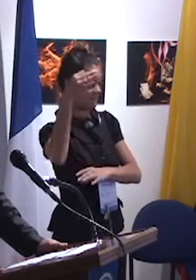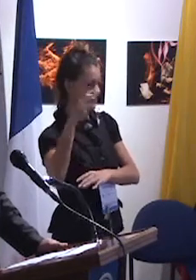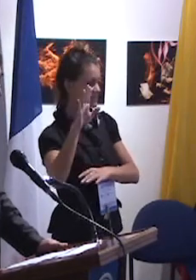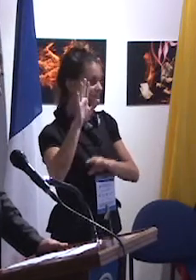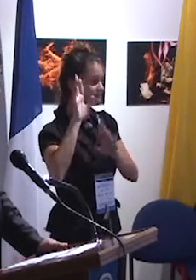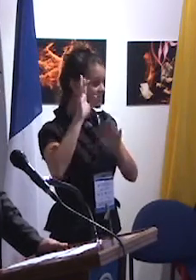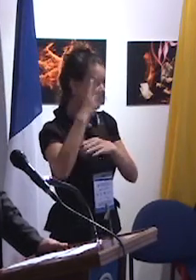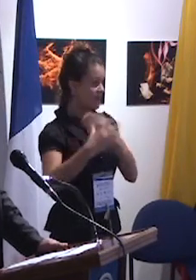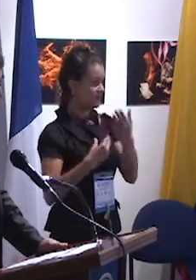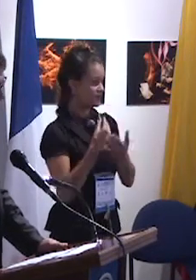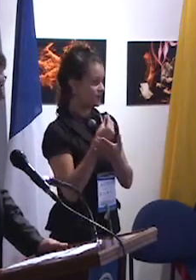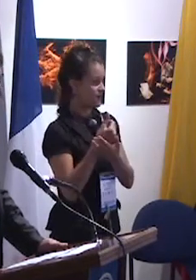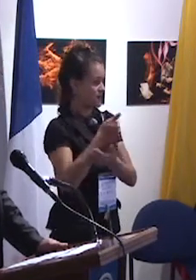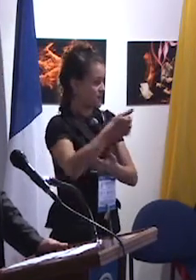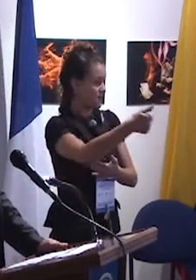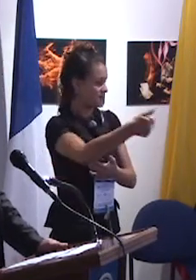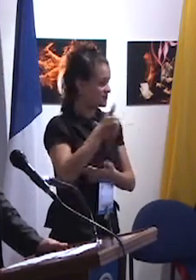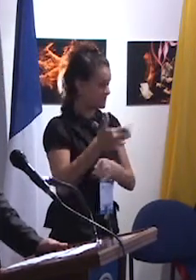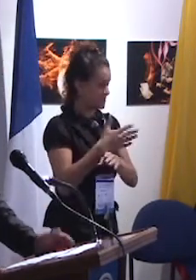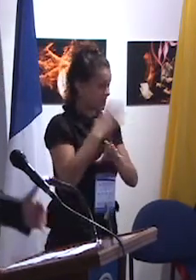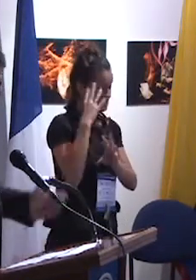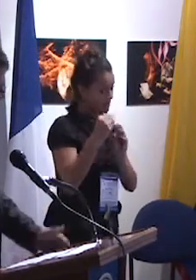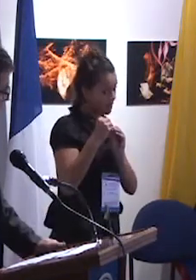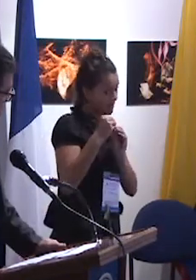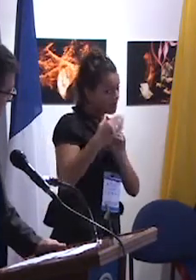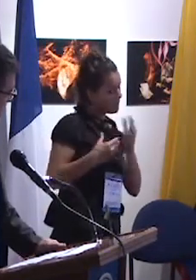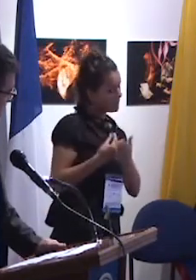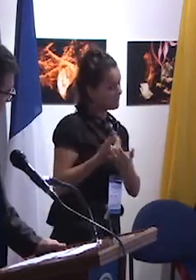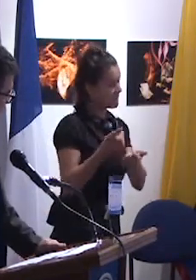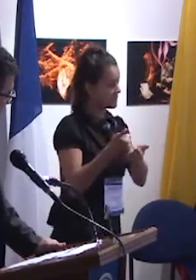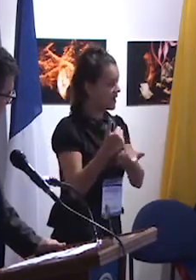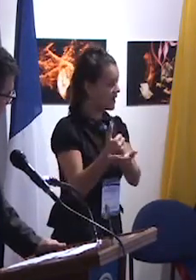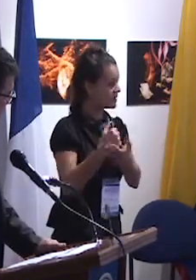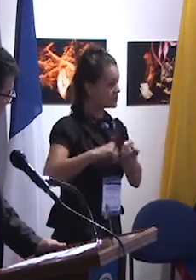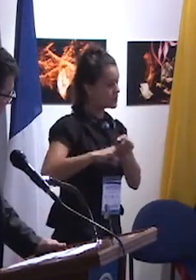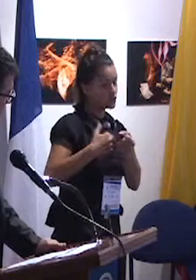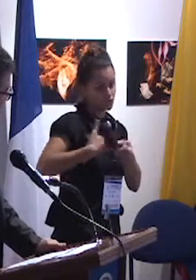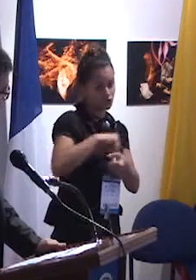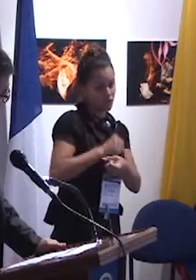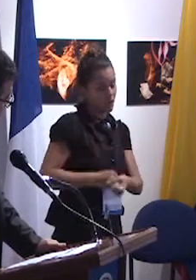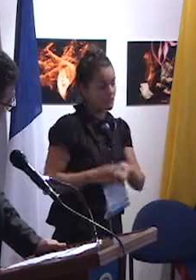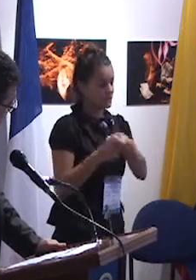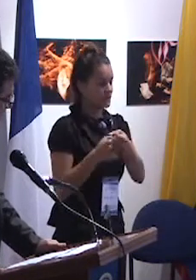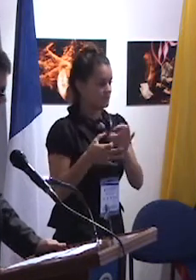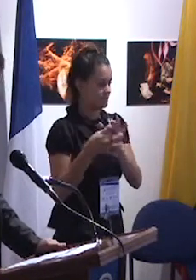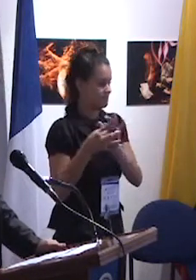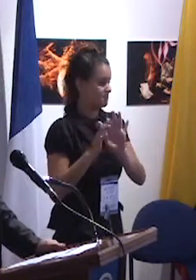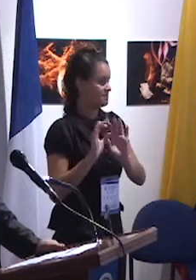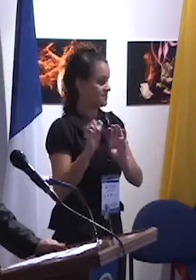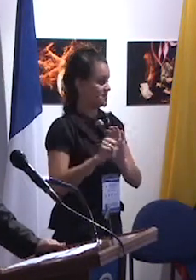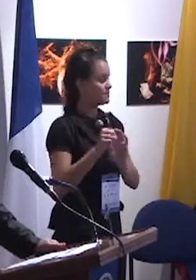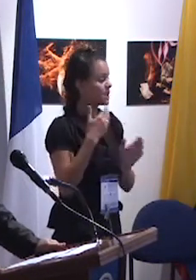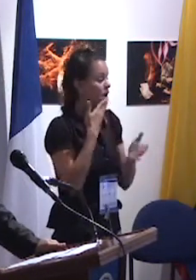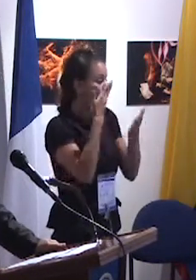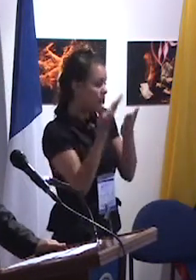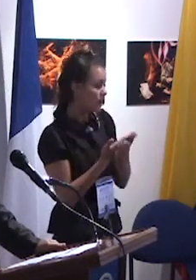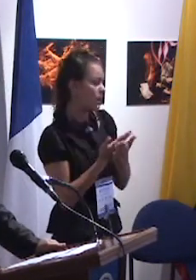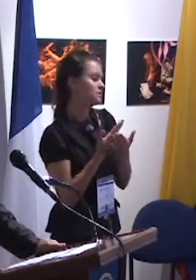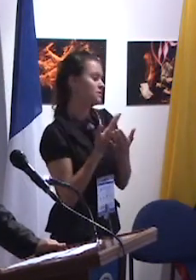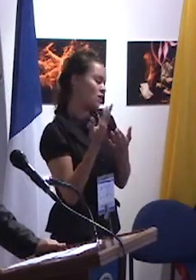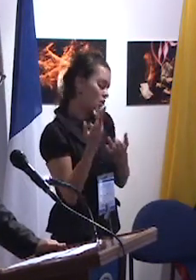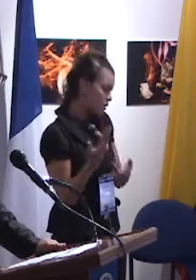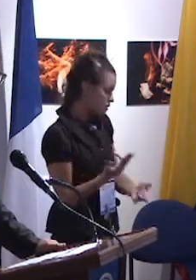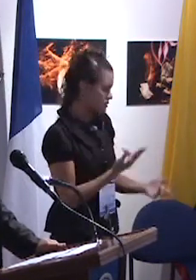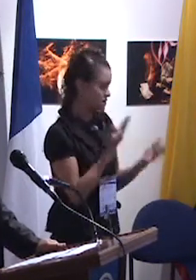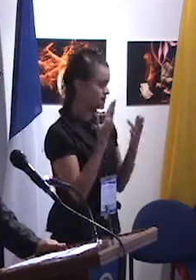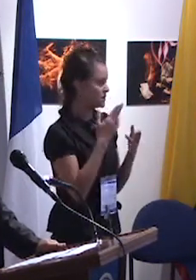convenio para permitir que nosotros apoyamos la cooperación. Entonces, agradezco mucho. Otra vez,